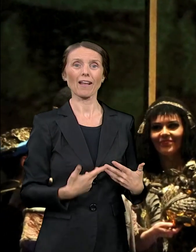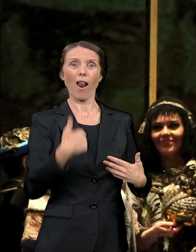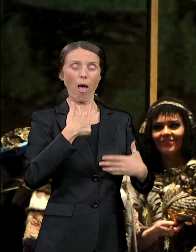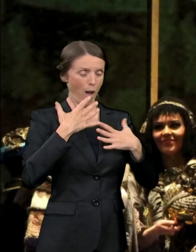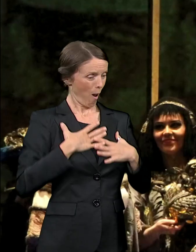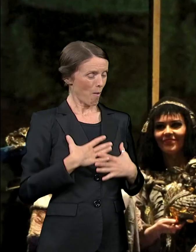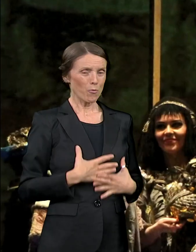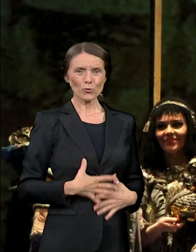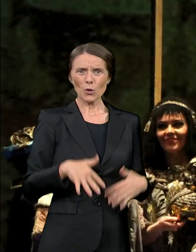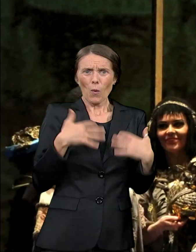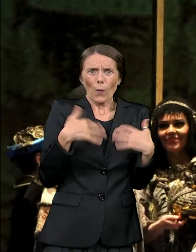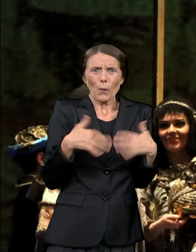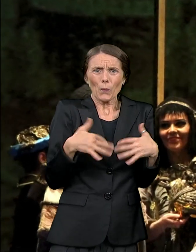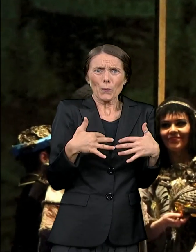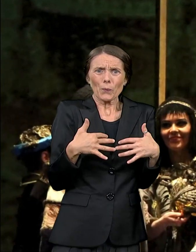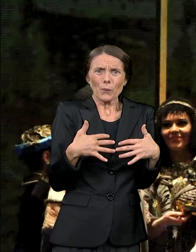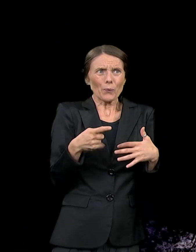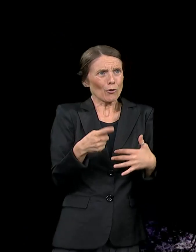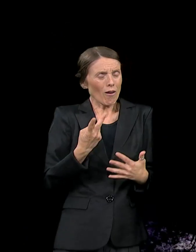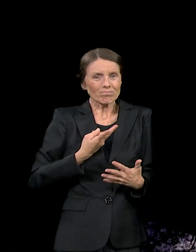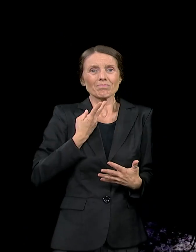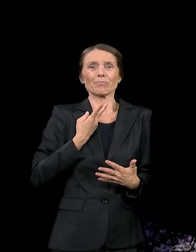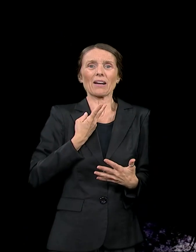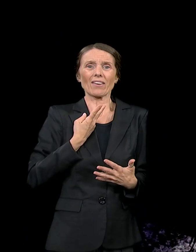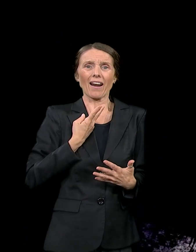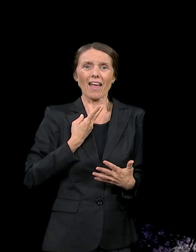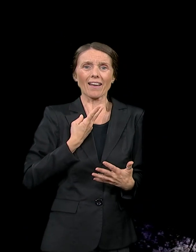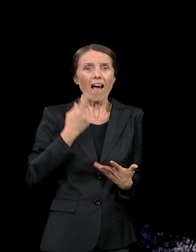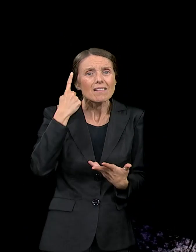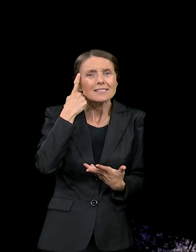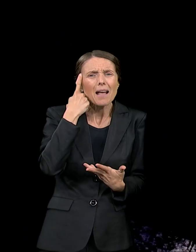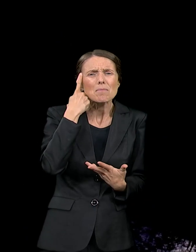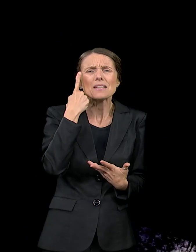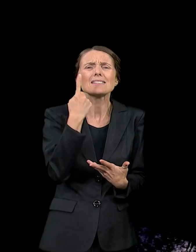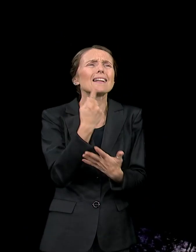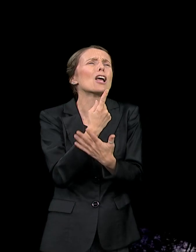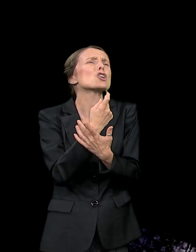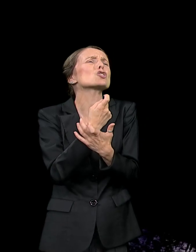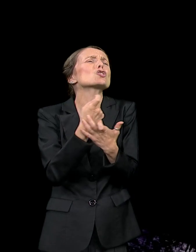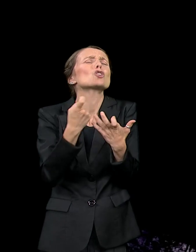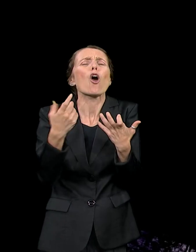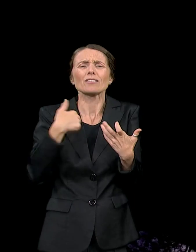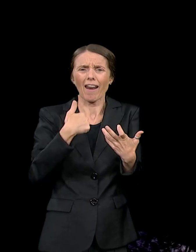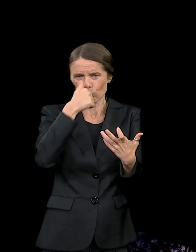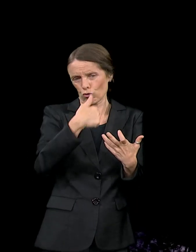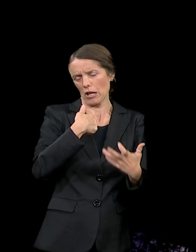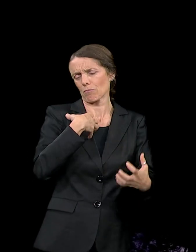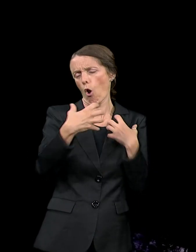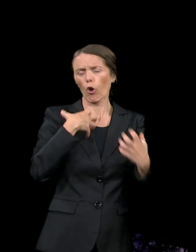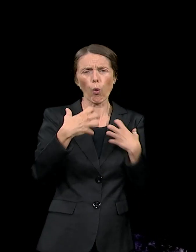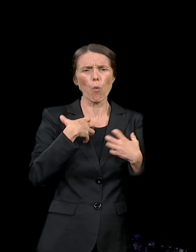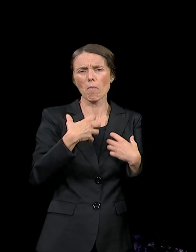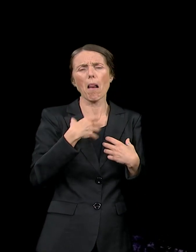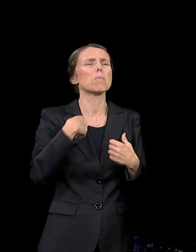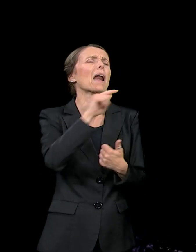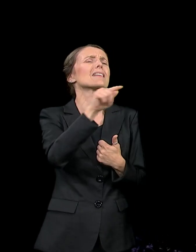stotine potpisanih, ali talentom potpisanih haljina koje smo mi nosile na ovoj